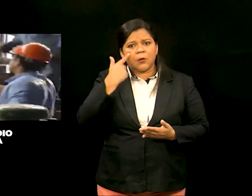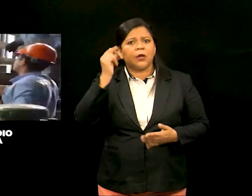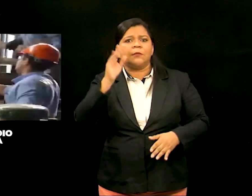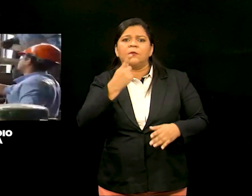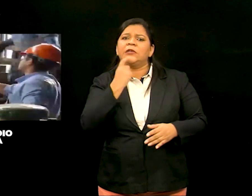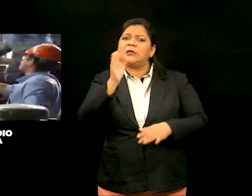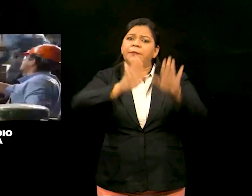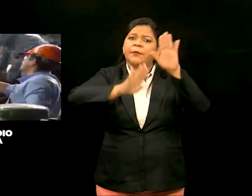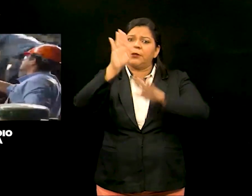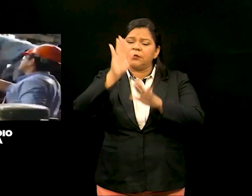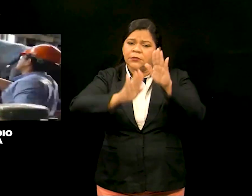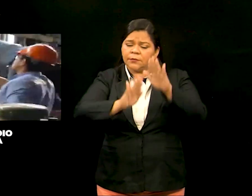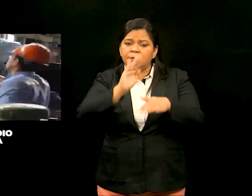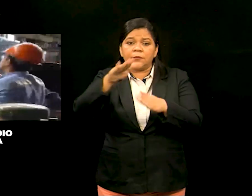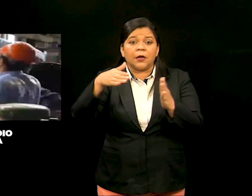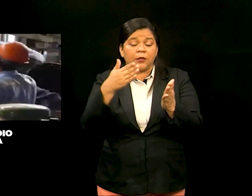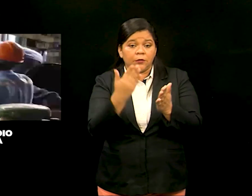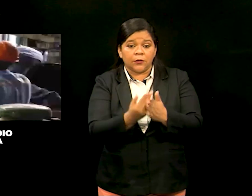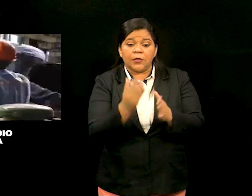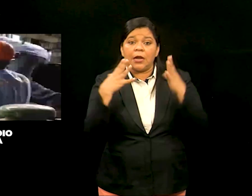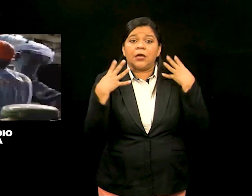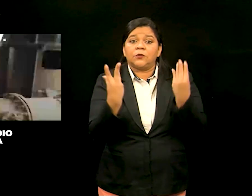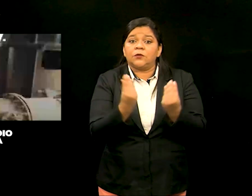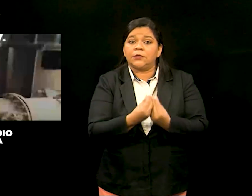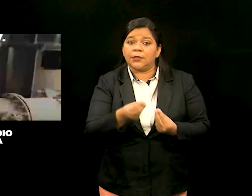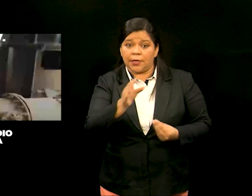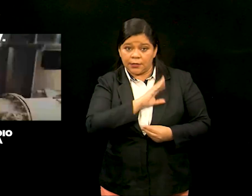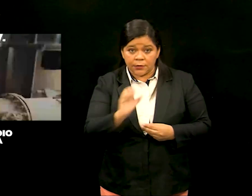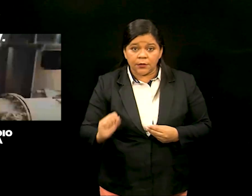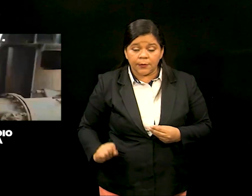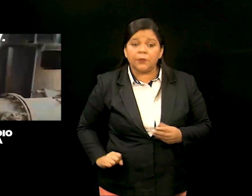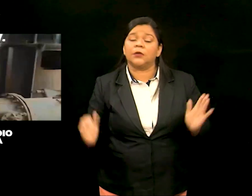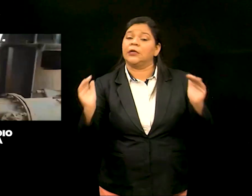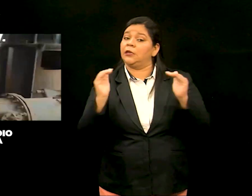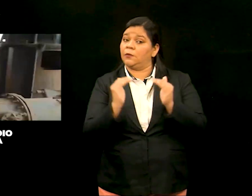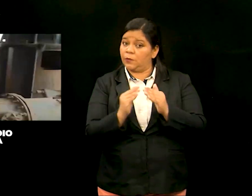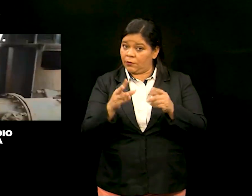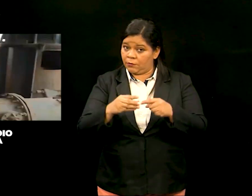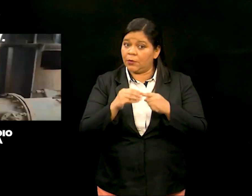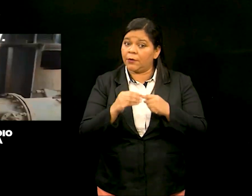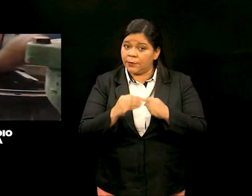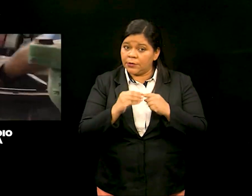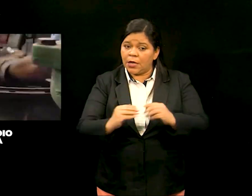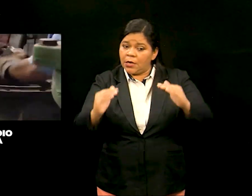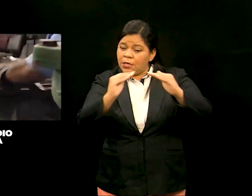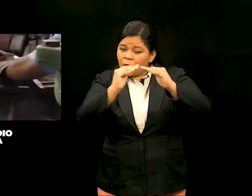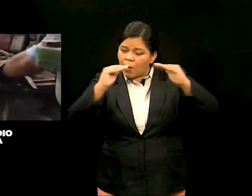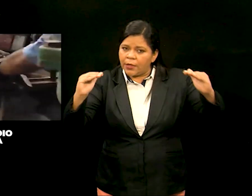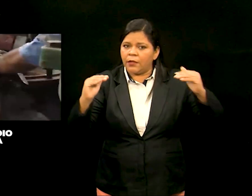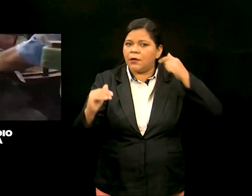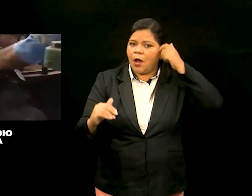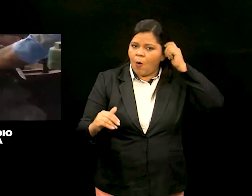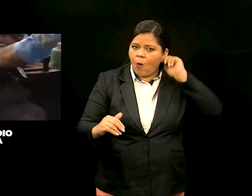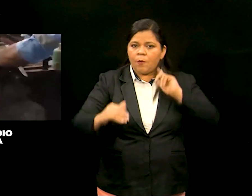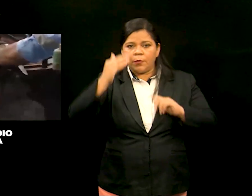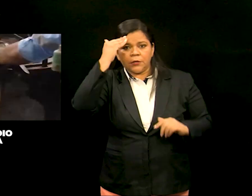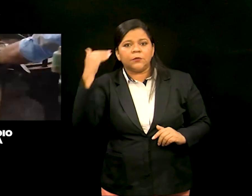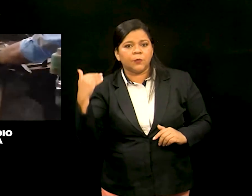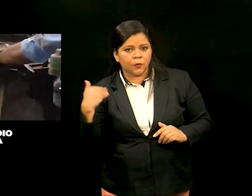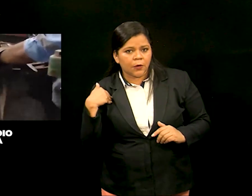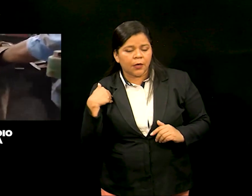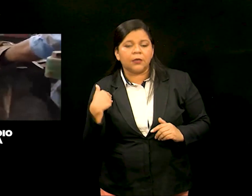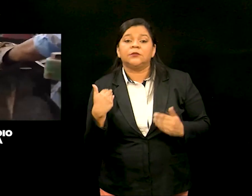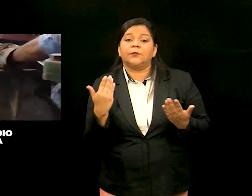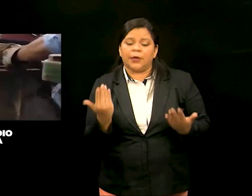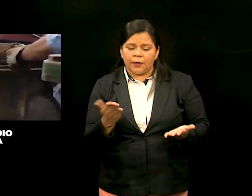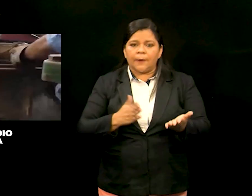participación activa y corresponsable de la sociedad salvadoreña y, en particular, la equidad e igualdad entre mujeres y hombres